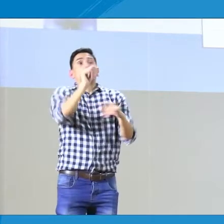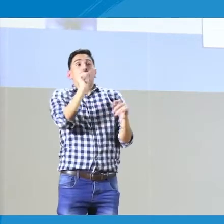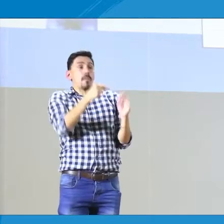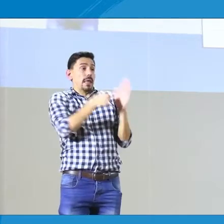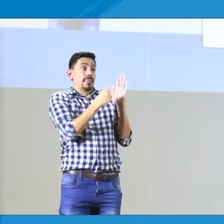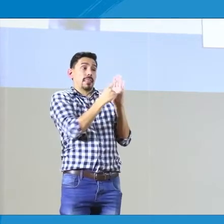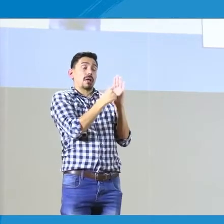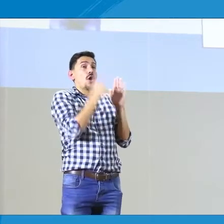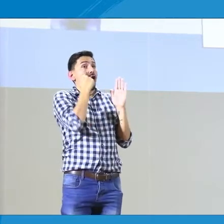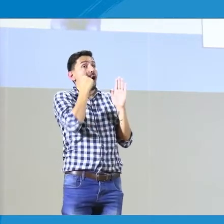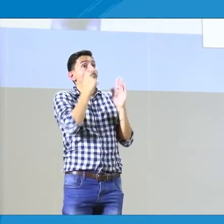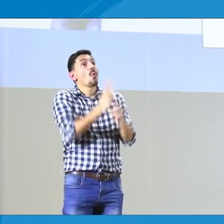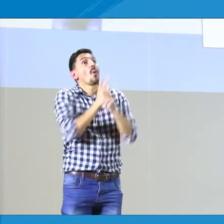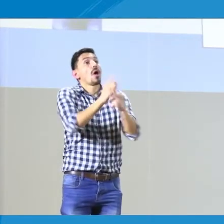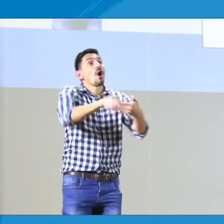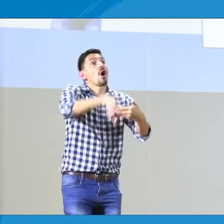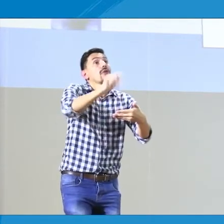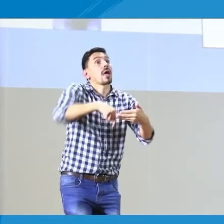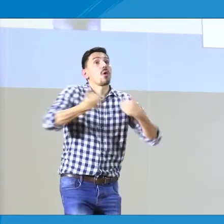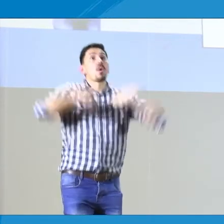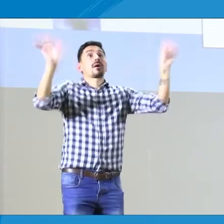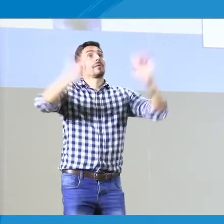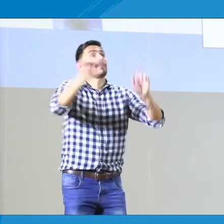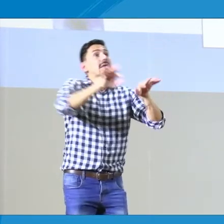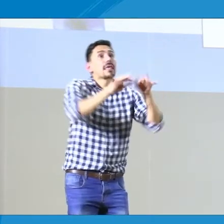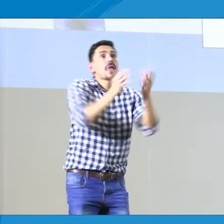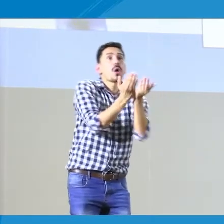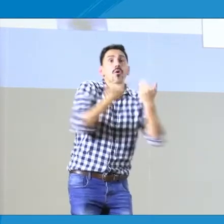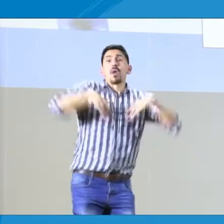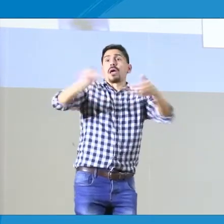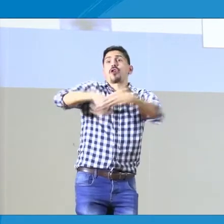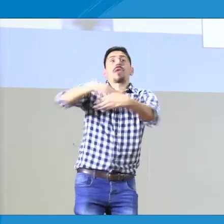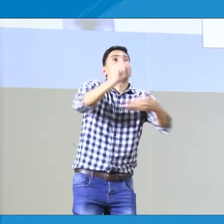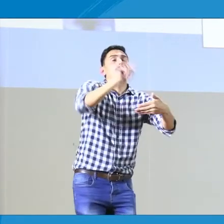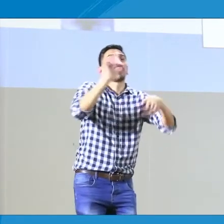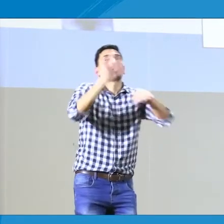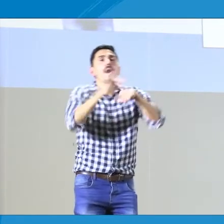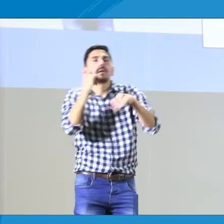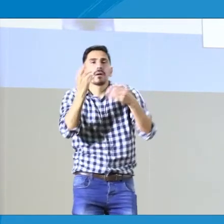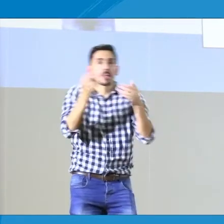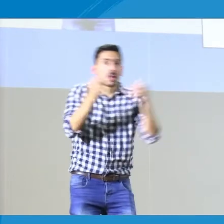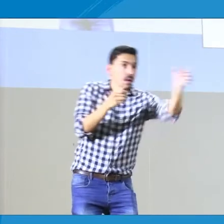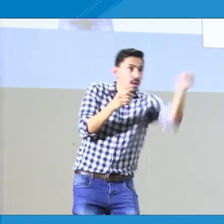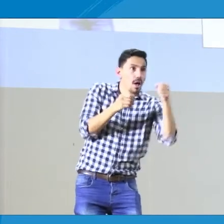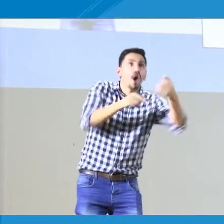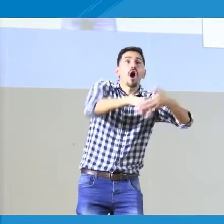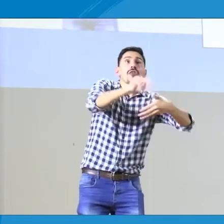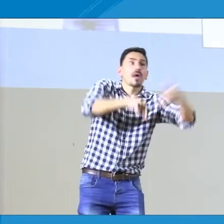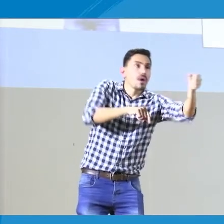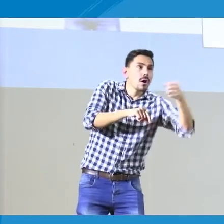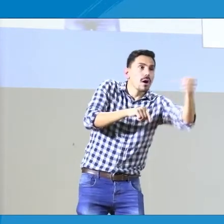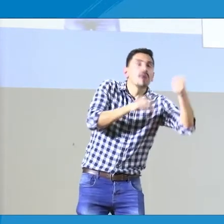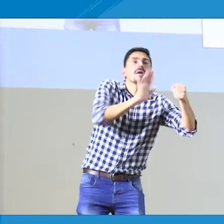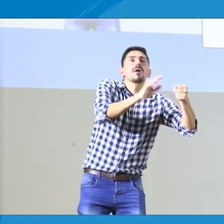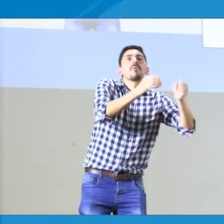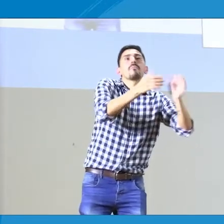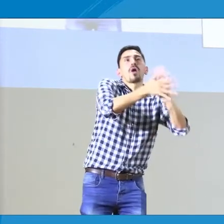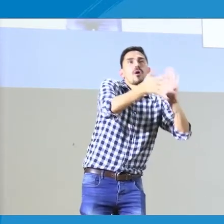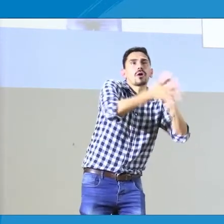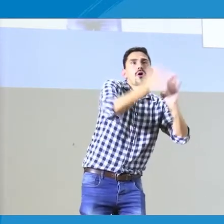y se dice, bueno, hay que tener cuidado con este decreto y no se puede hacer la contratación a cualquier profesional.